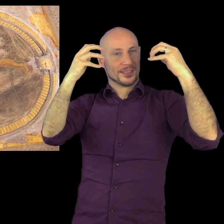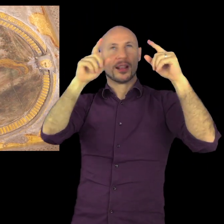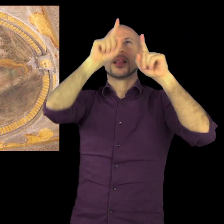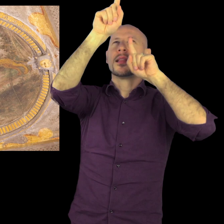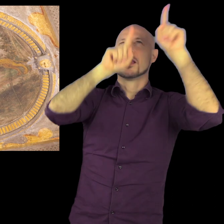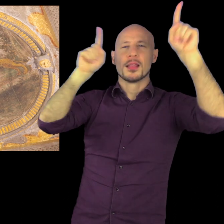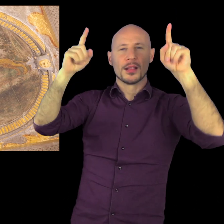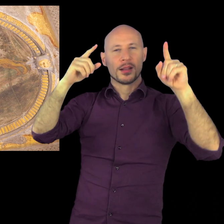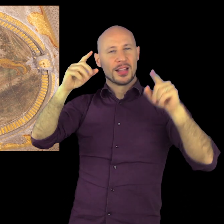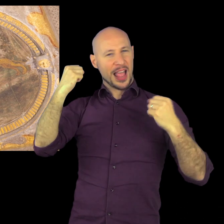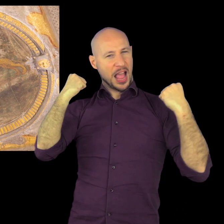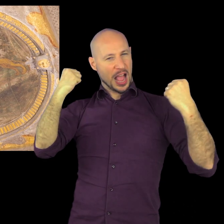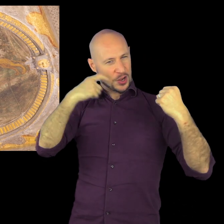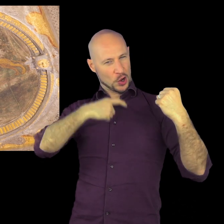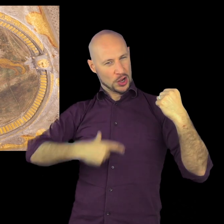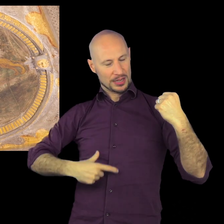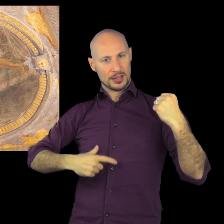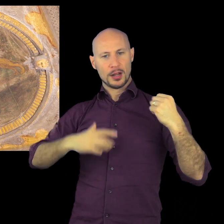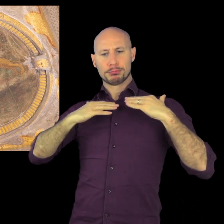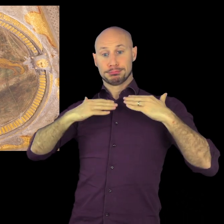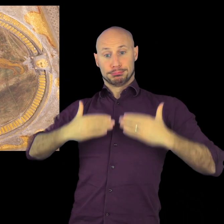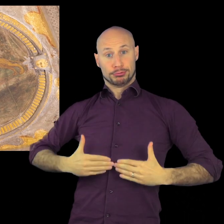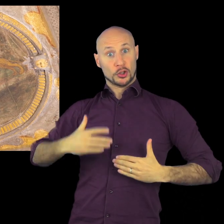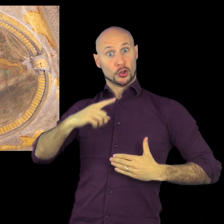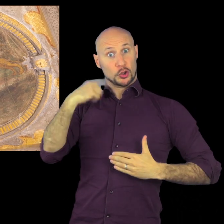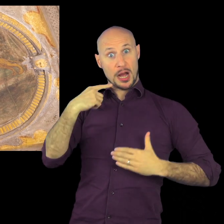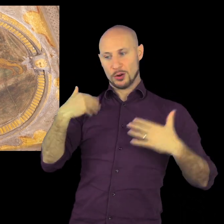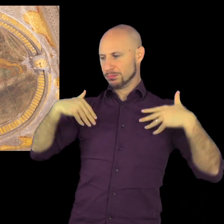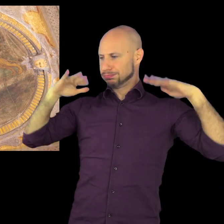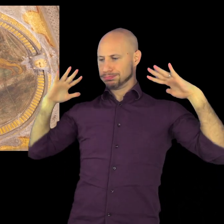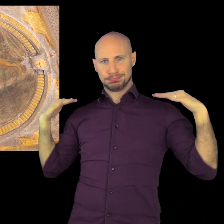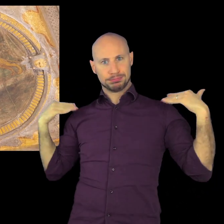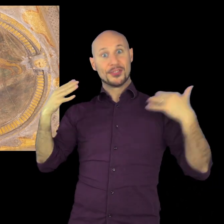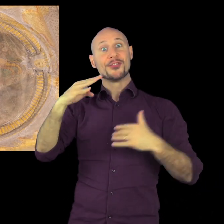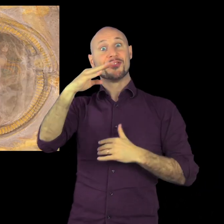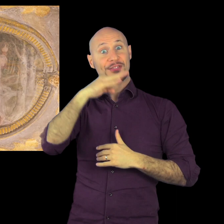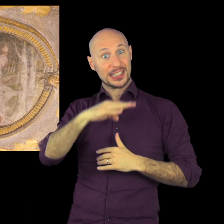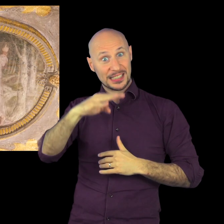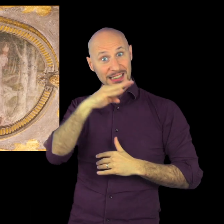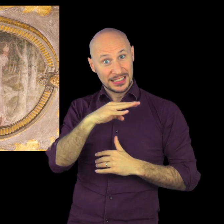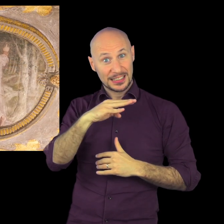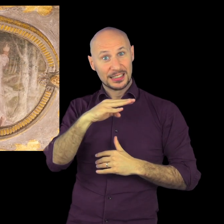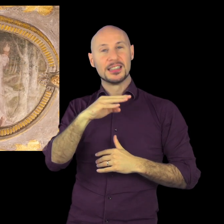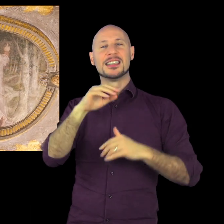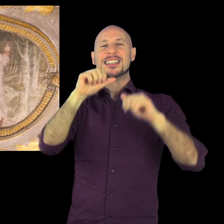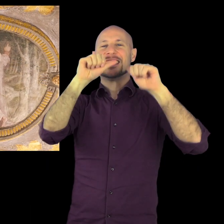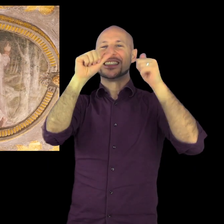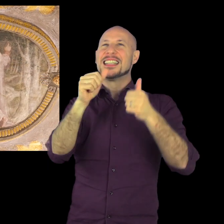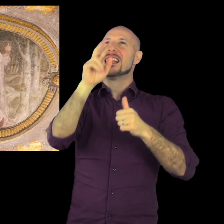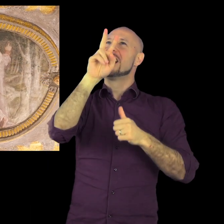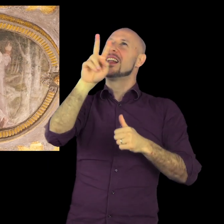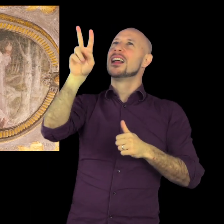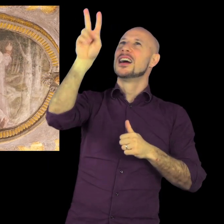questo drappo verde che gli scende lungo le spalle, è il protagonista di queste volte a